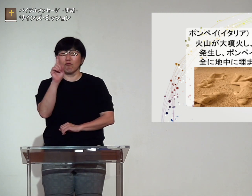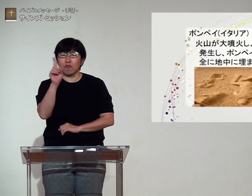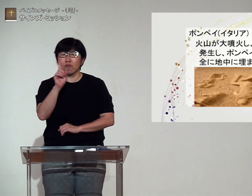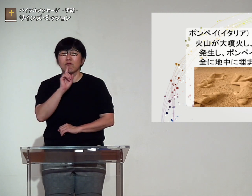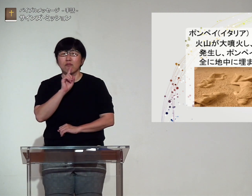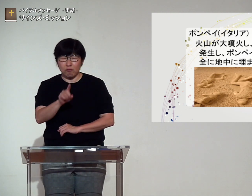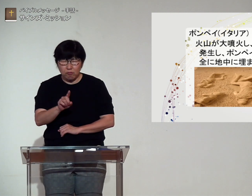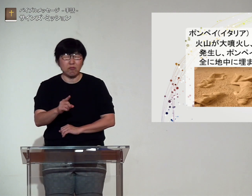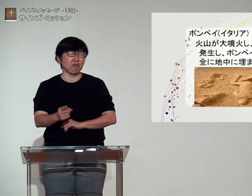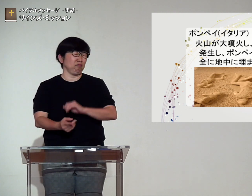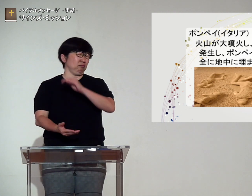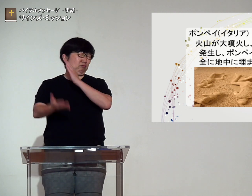その写真です